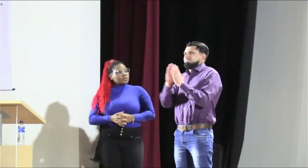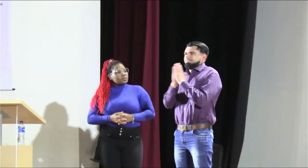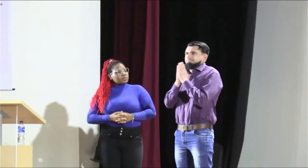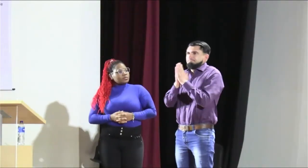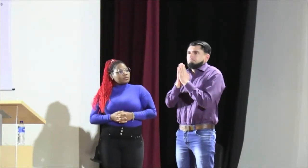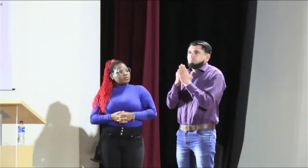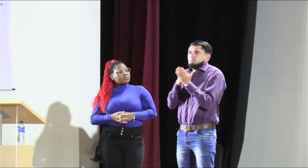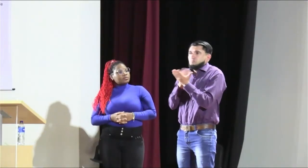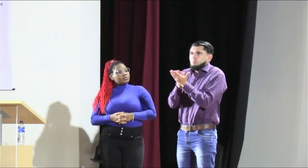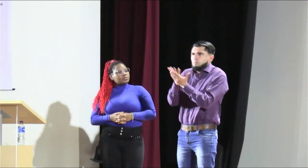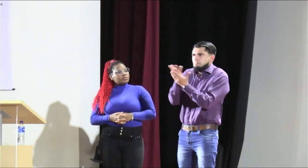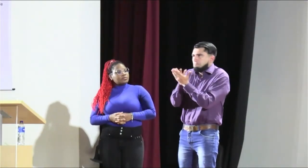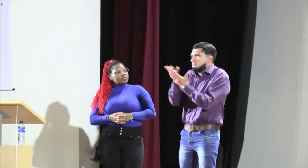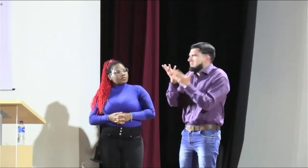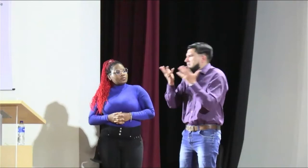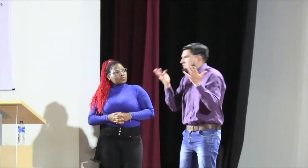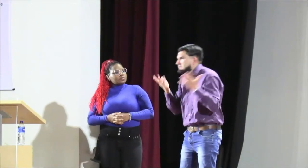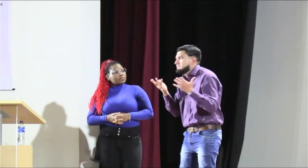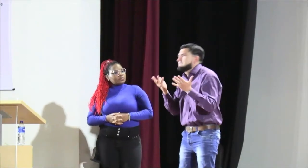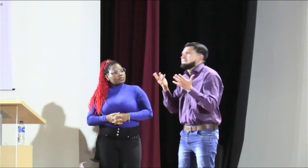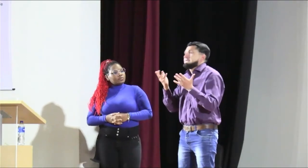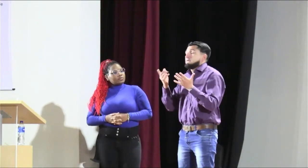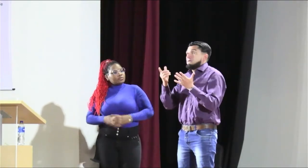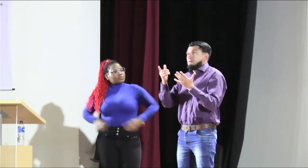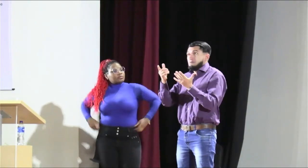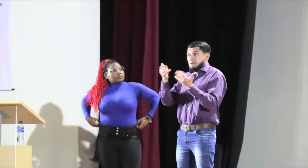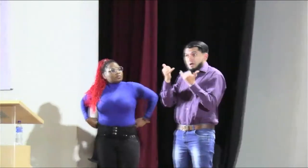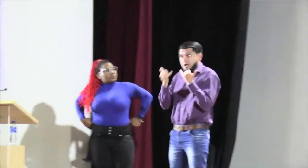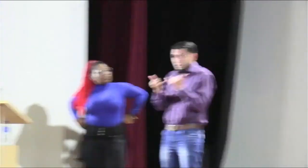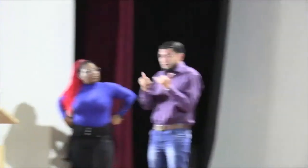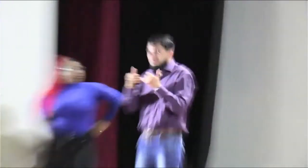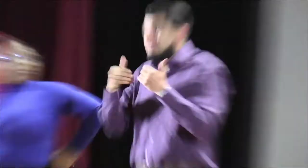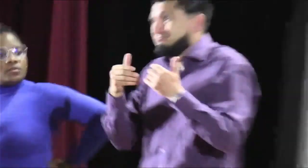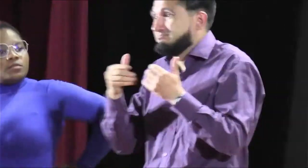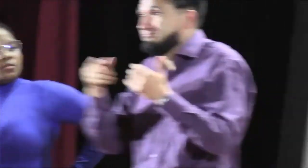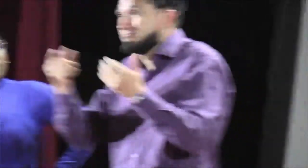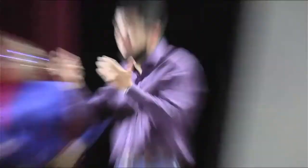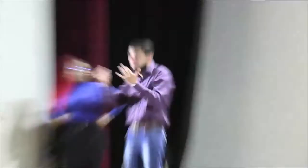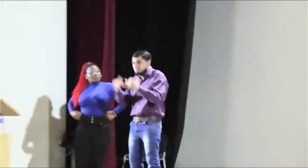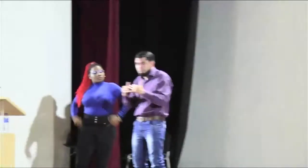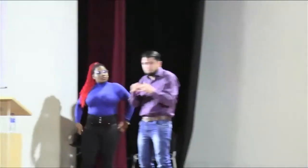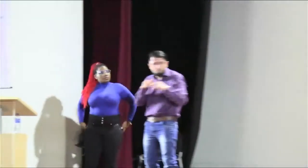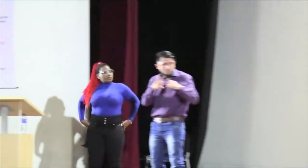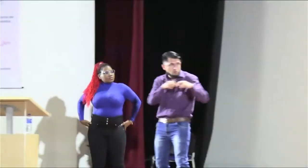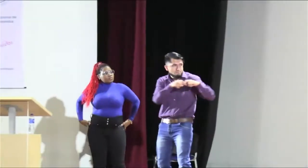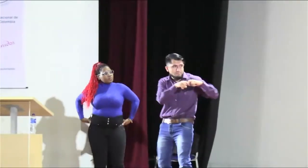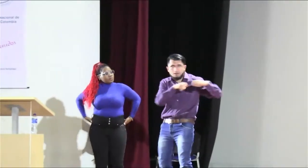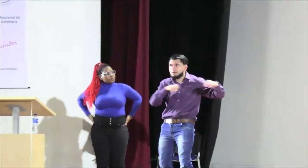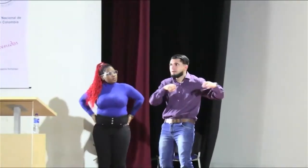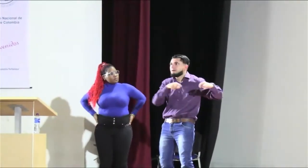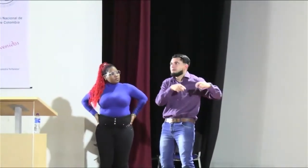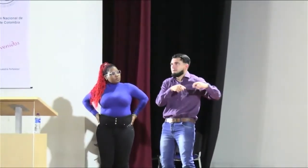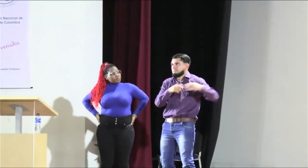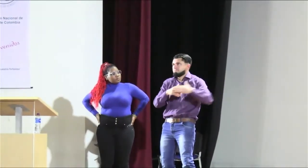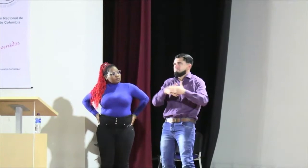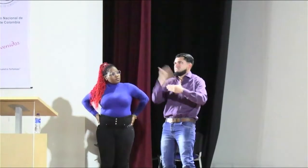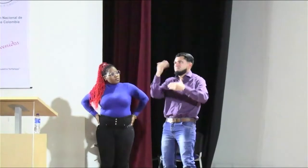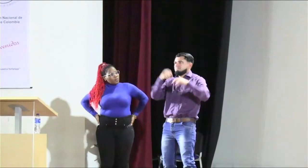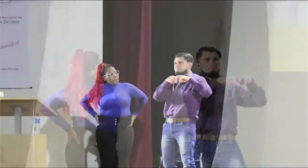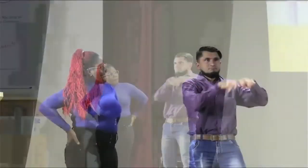ahora en el programa queremos hacerles una sugerencia y es que vamos